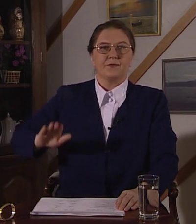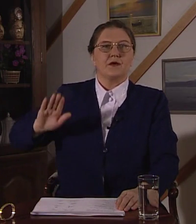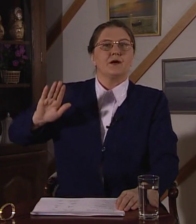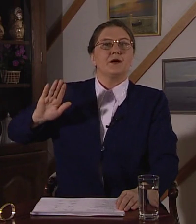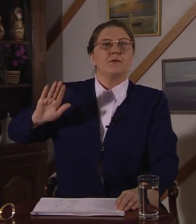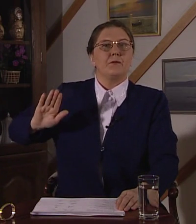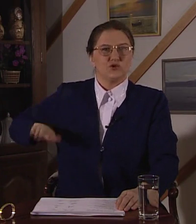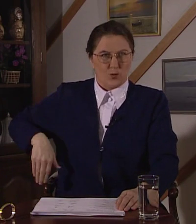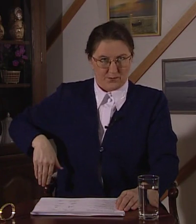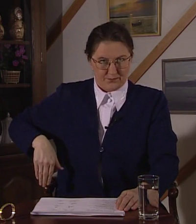Потом.